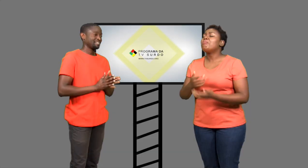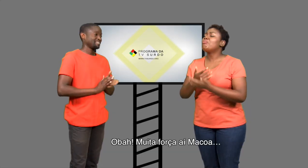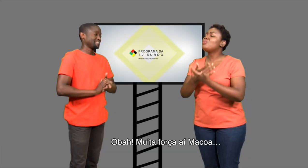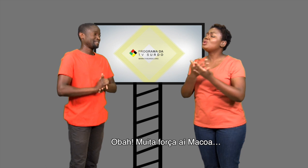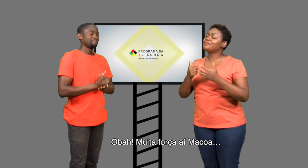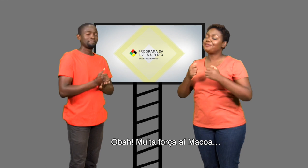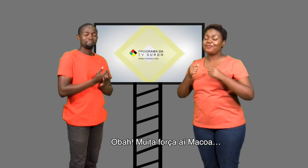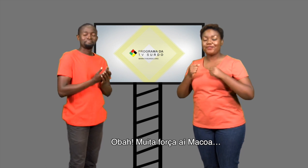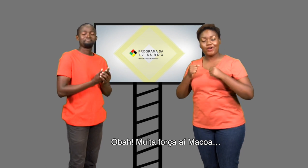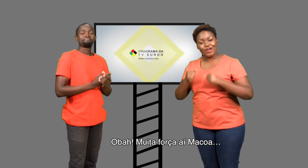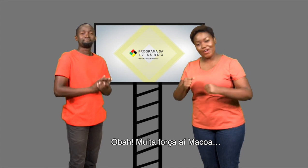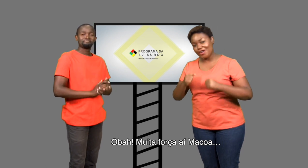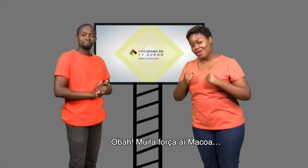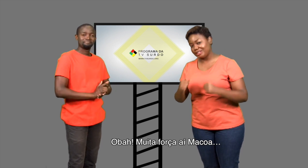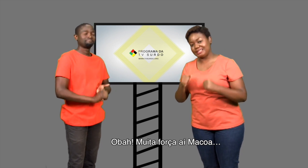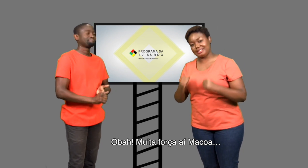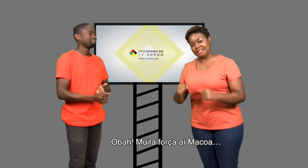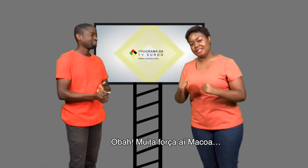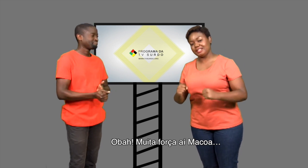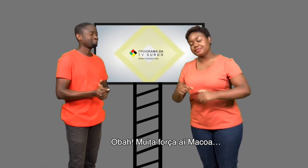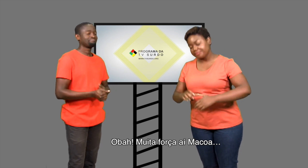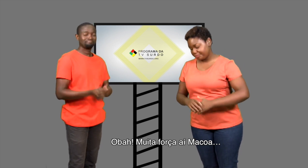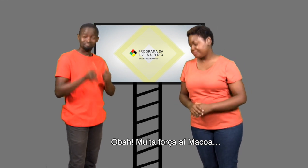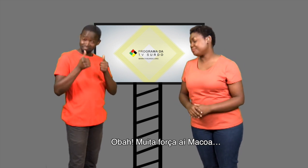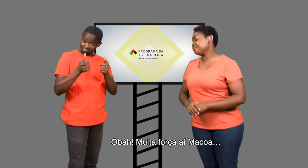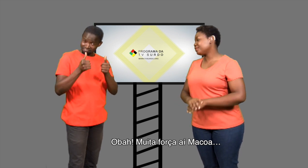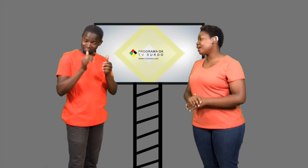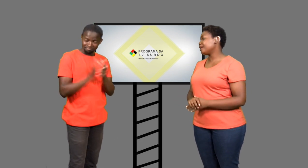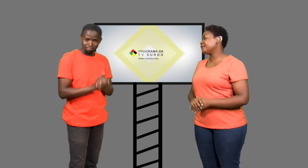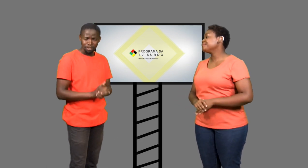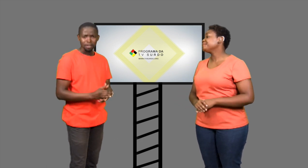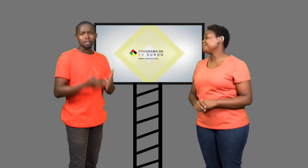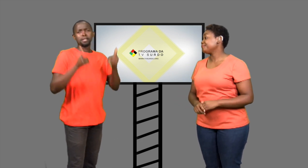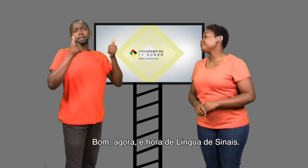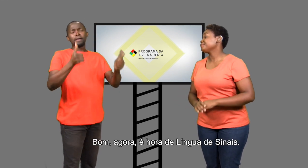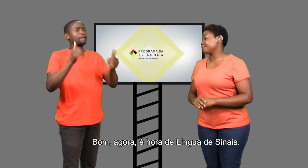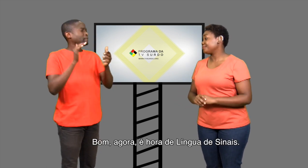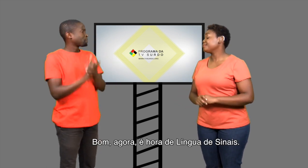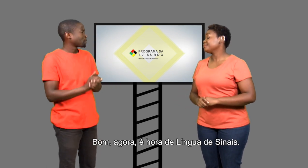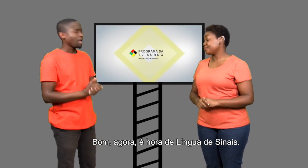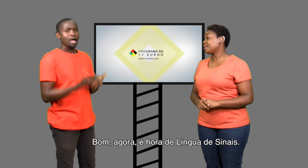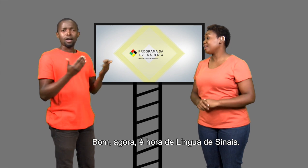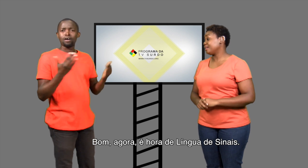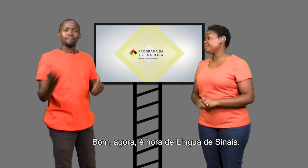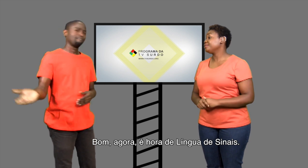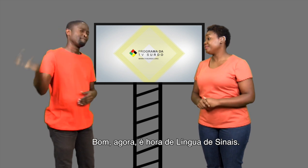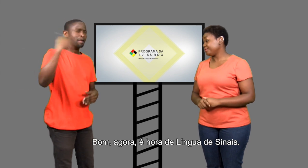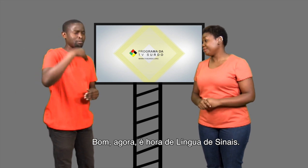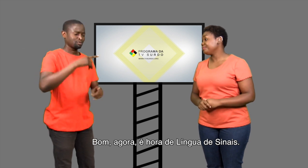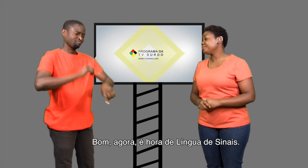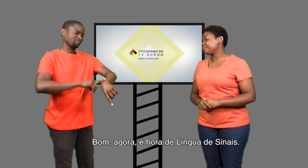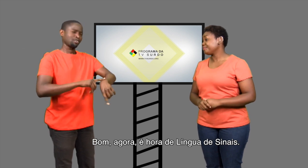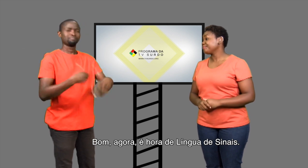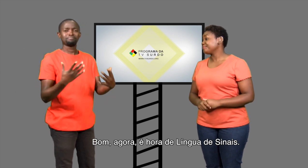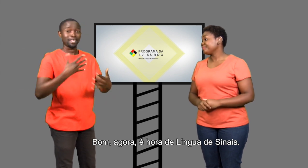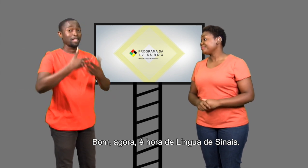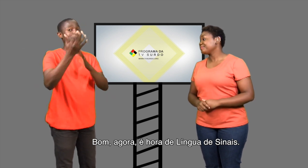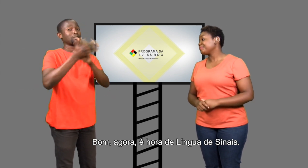Oba! Muita força aí Macoa Bom agora é hora de língua de